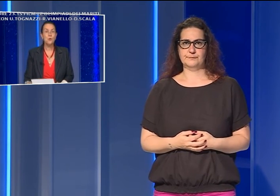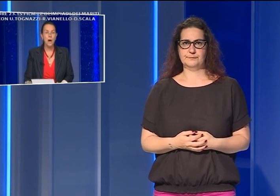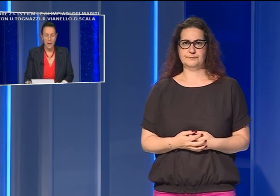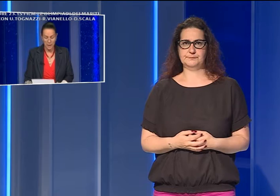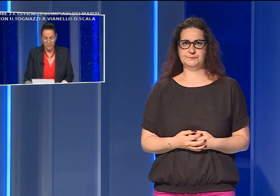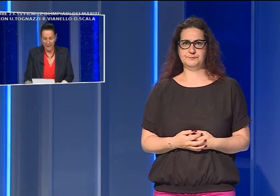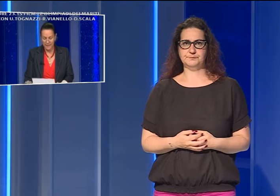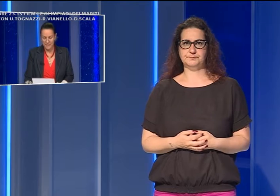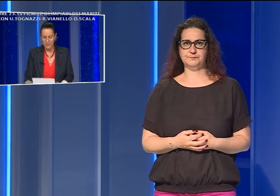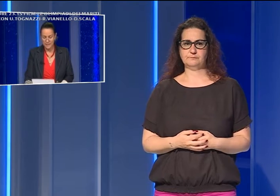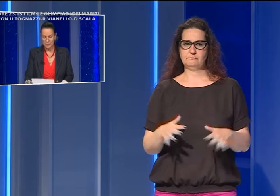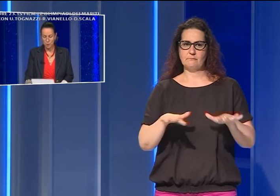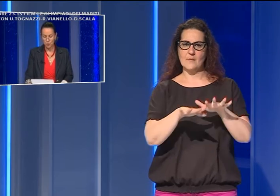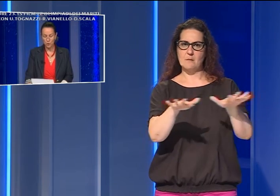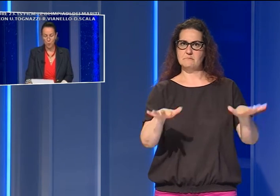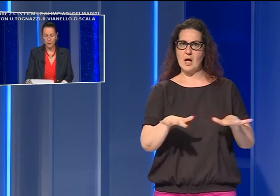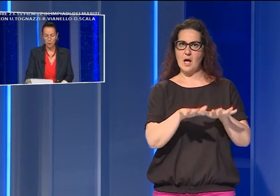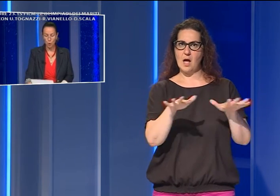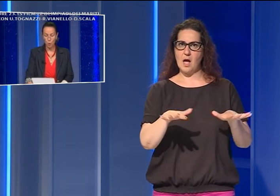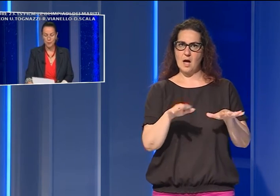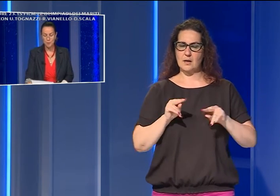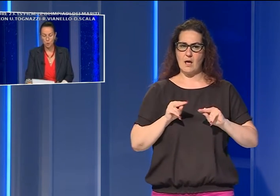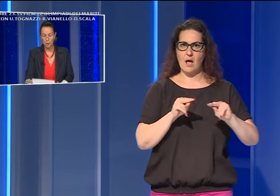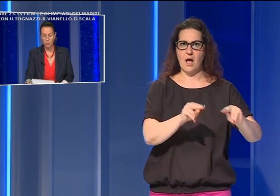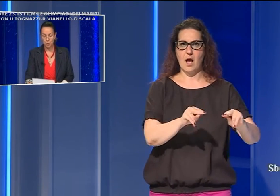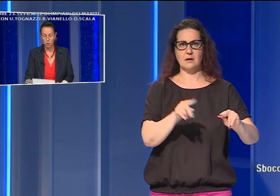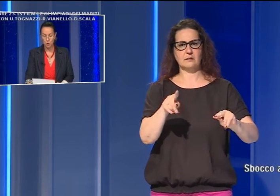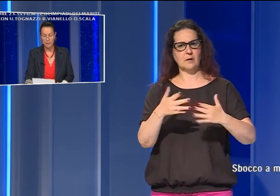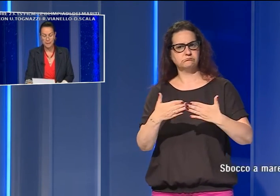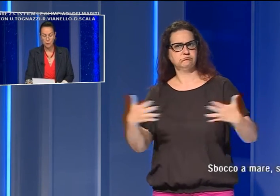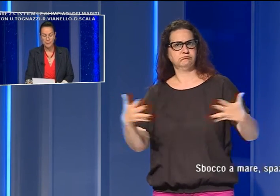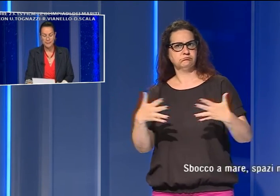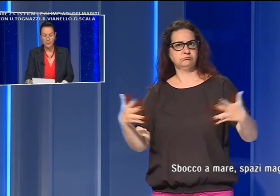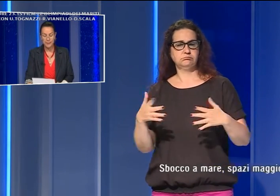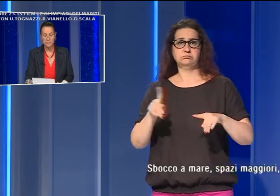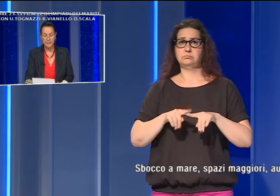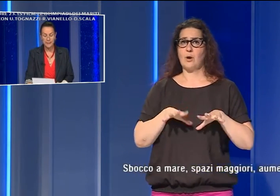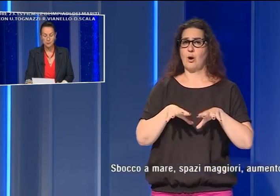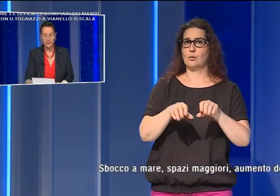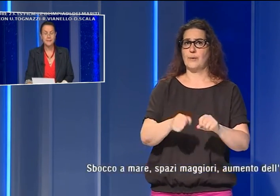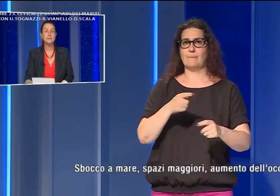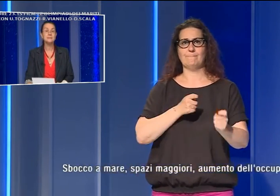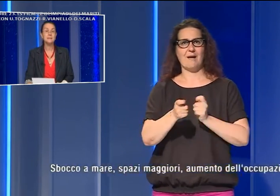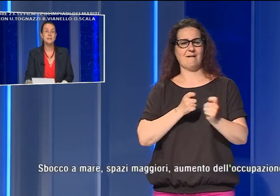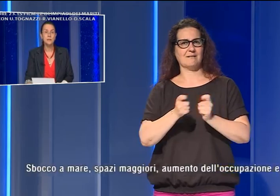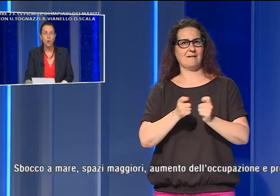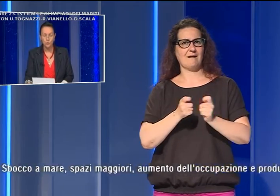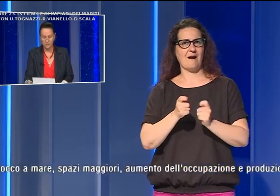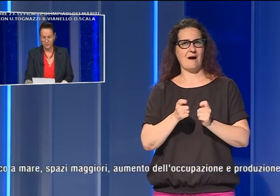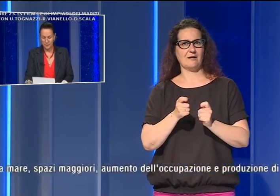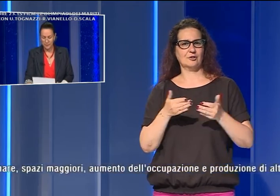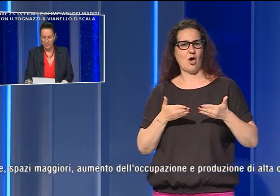Sbocco al mare, spazi maggiori, aumento dell'occupazione, produzione di alta qualità per il mercato dei grandi